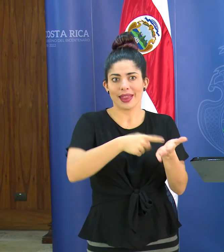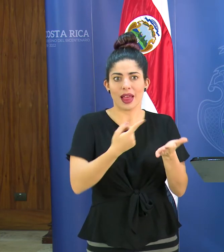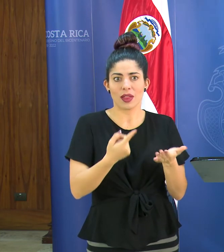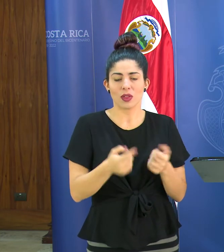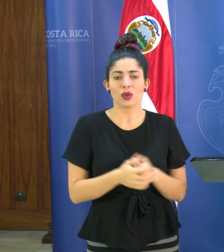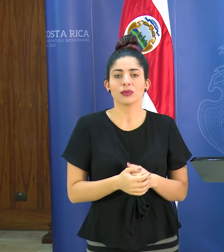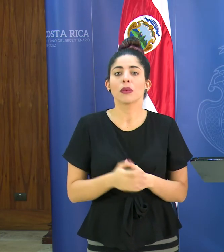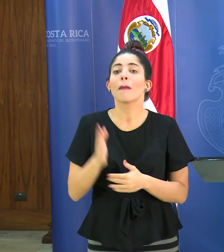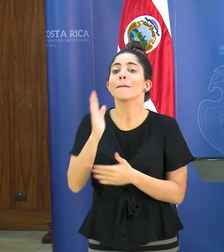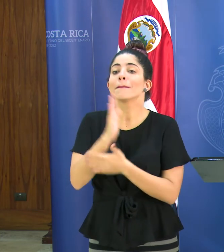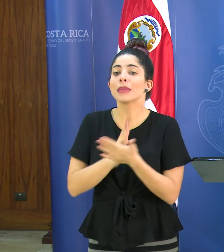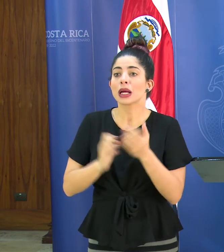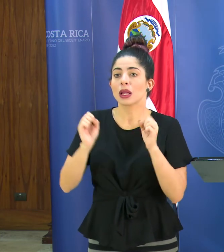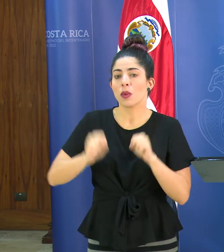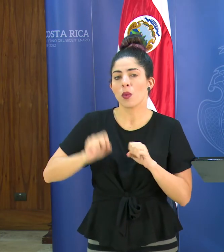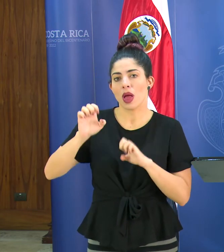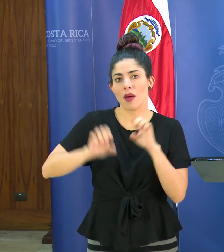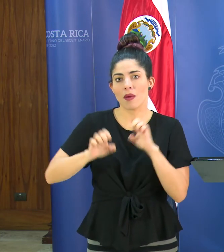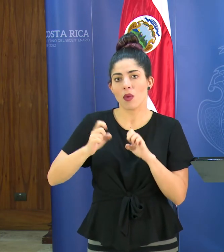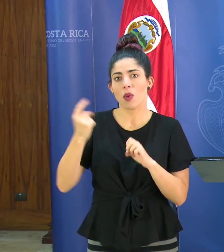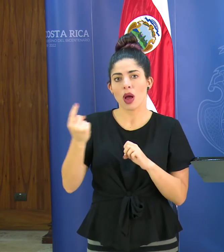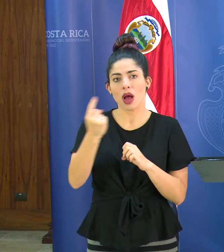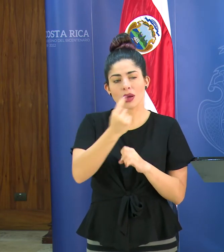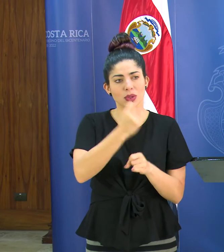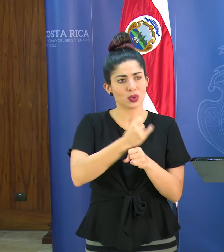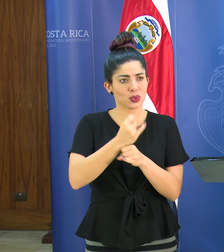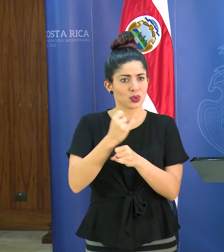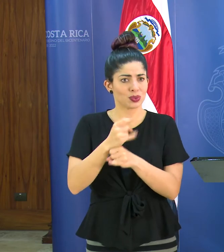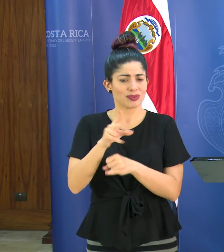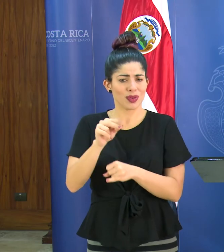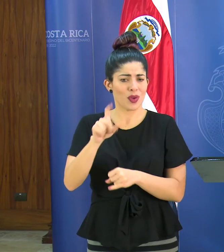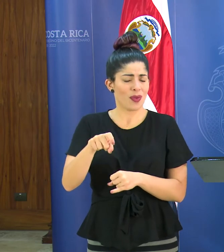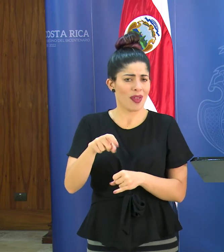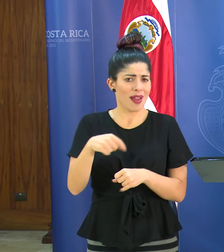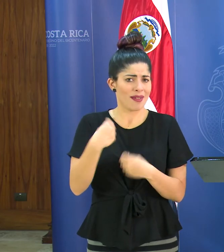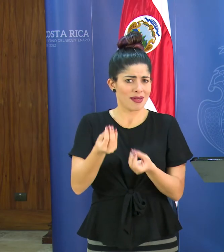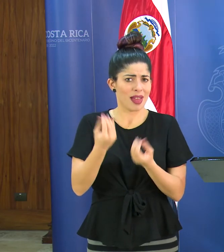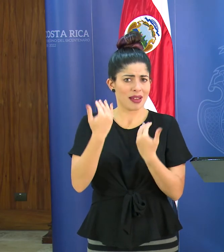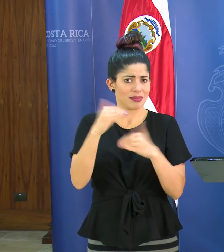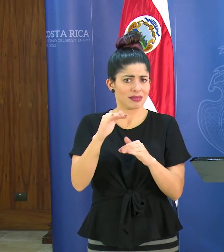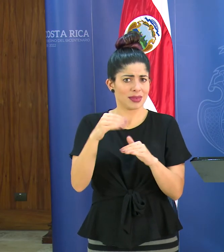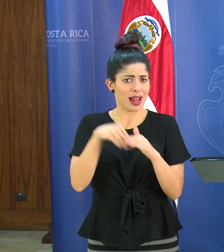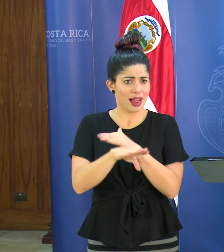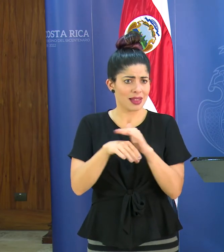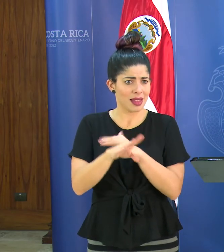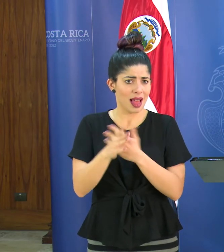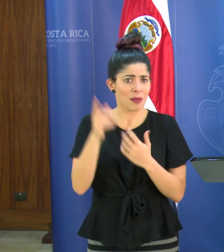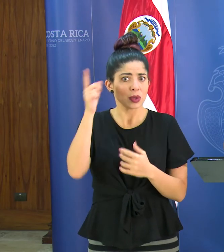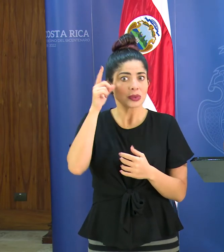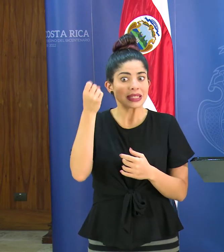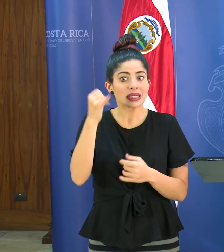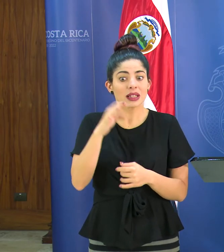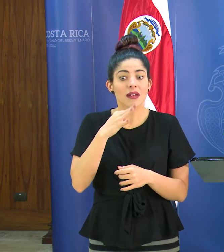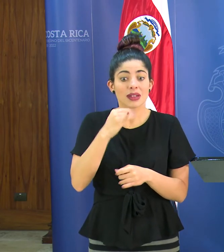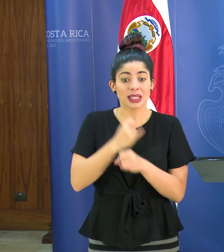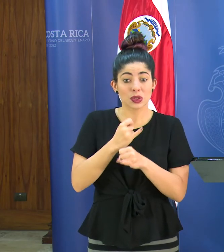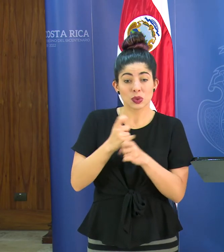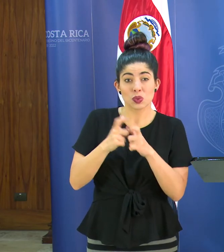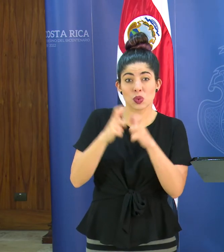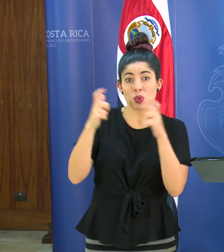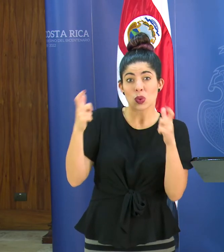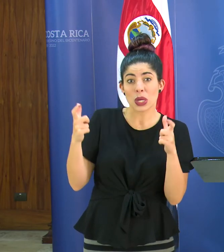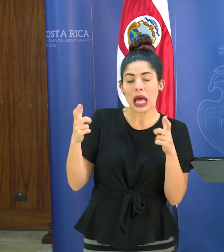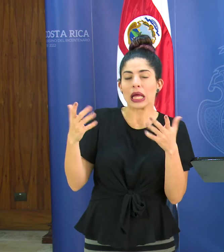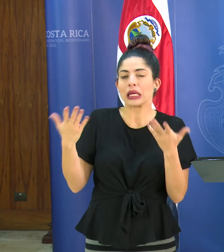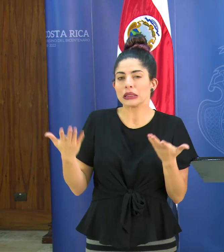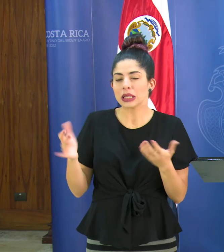es parte de lo que se puede valorar a nivel institucional esto no debería ser un impedimento en el registro por supuesto si estamos hablando de instituciones muy grandes pues